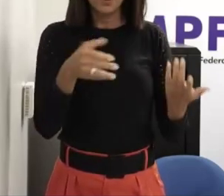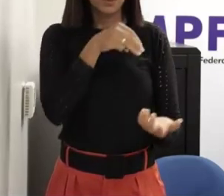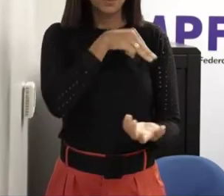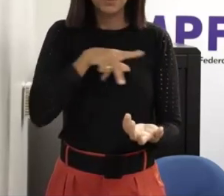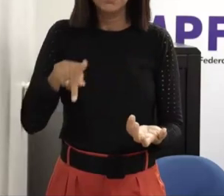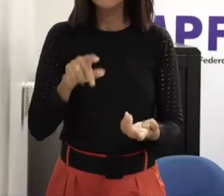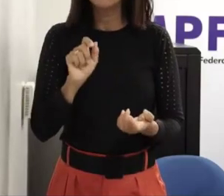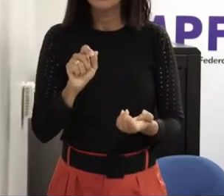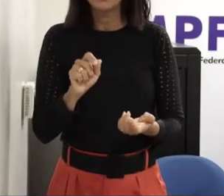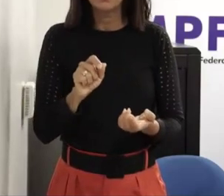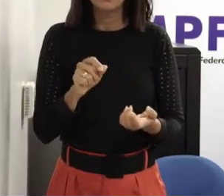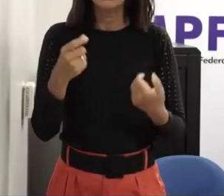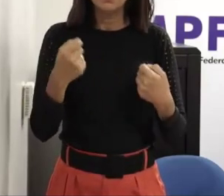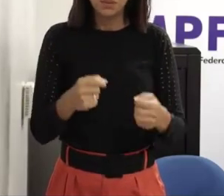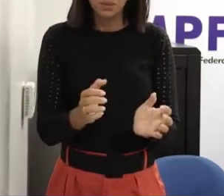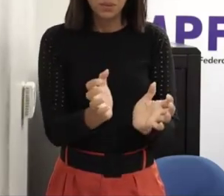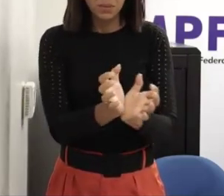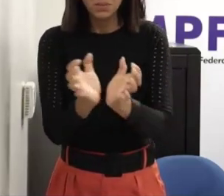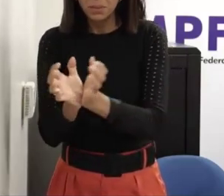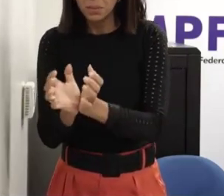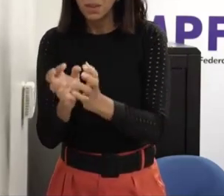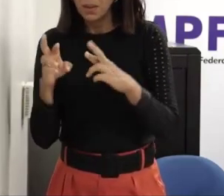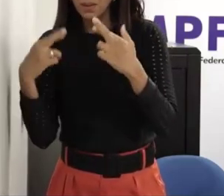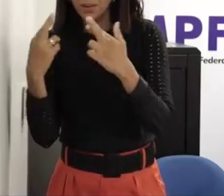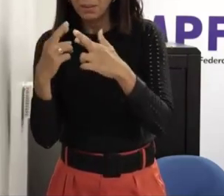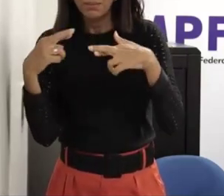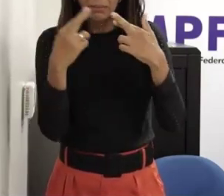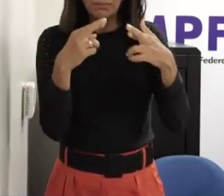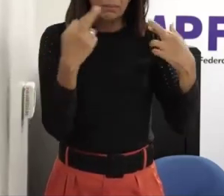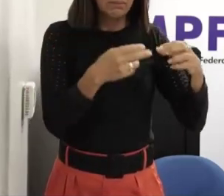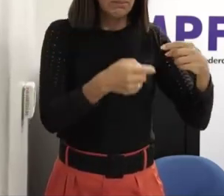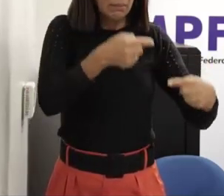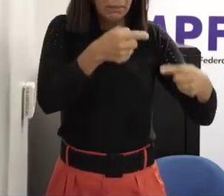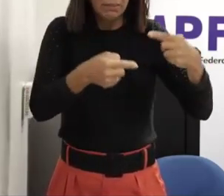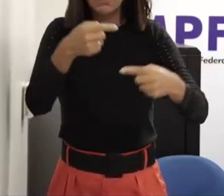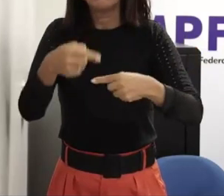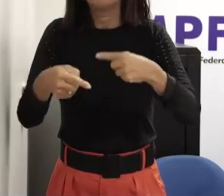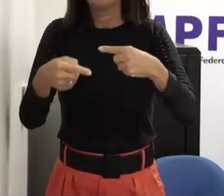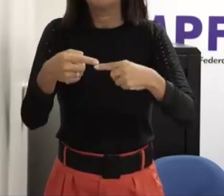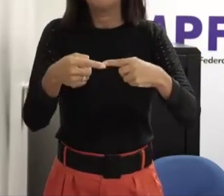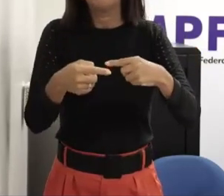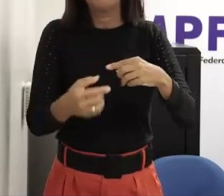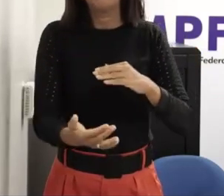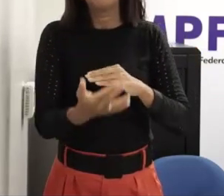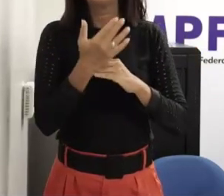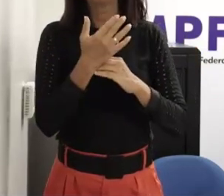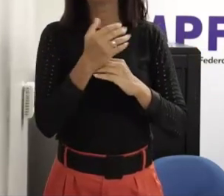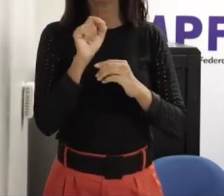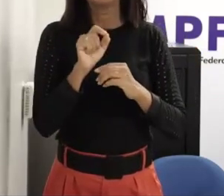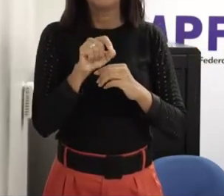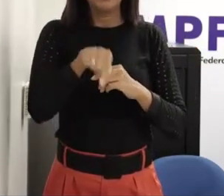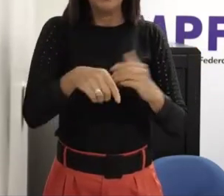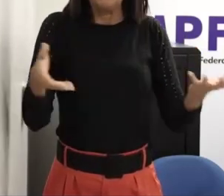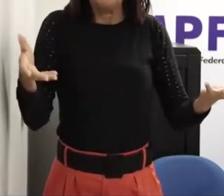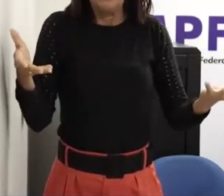falam ah tá bom então vamos trabalhar seriamente nisso não deixar isso pra depois pra em outro momento né é